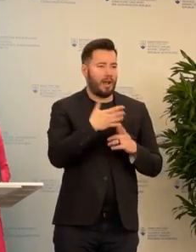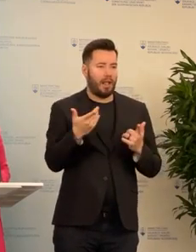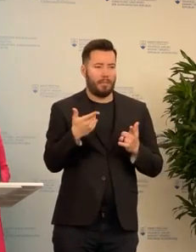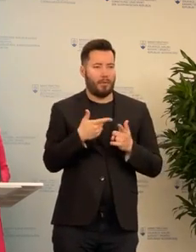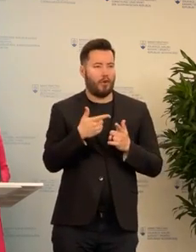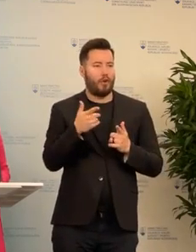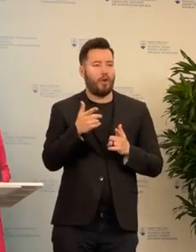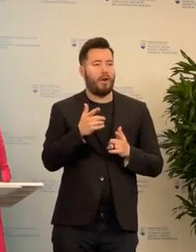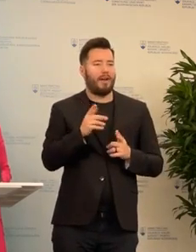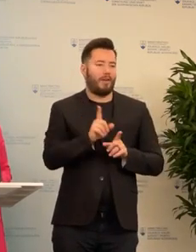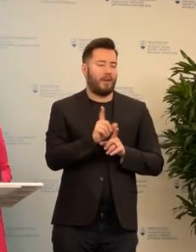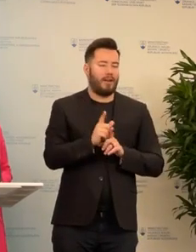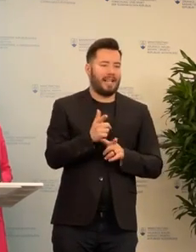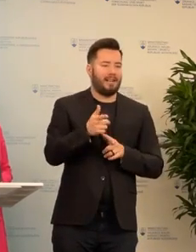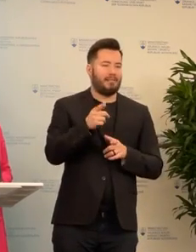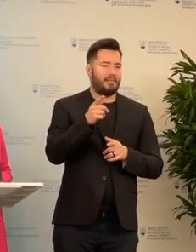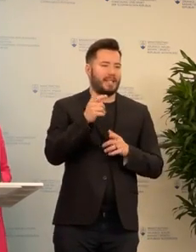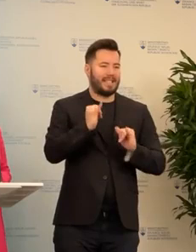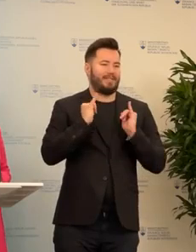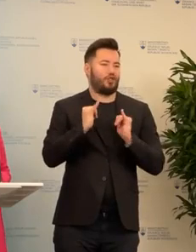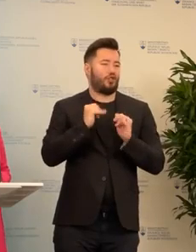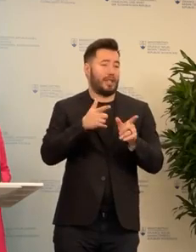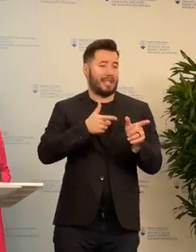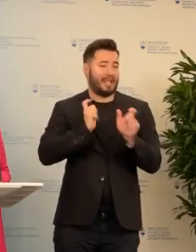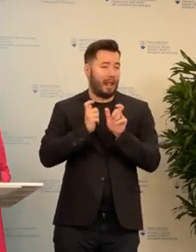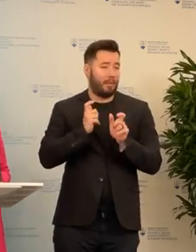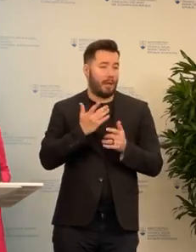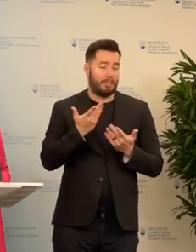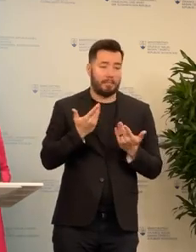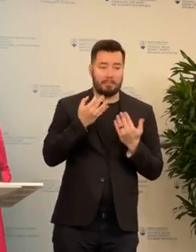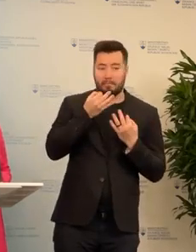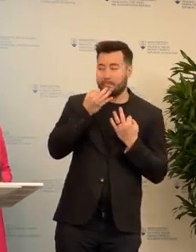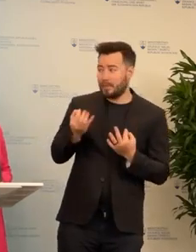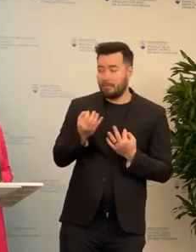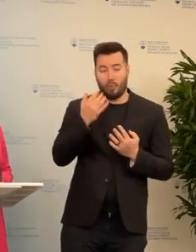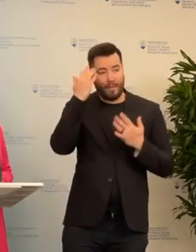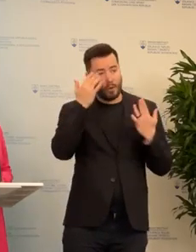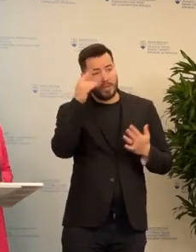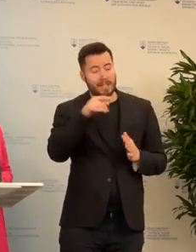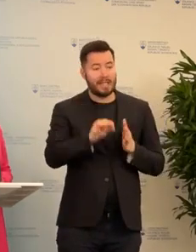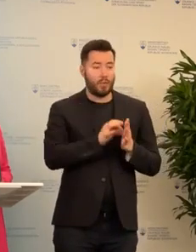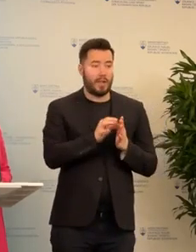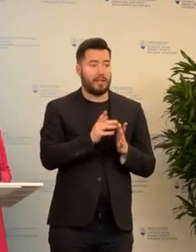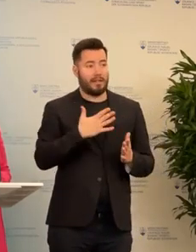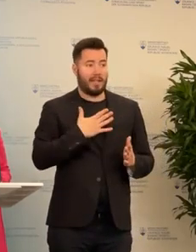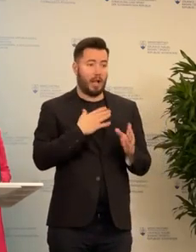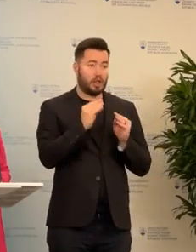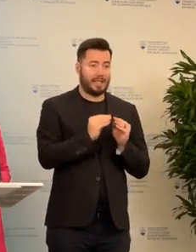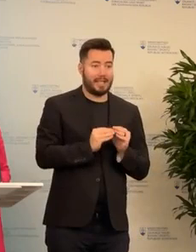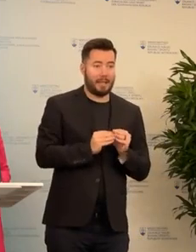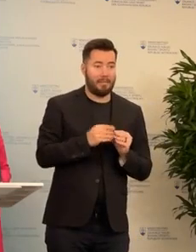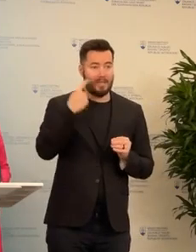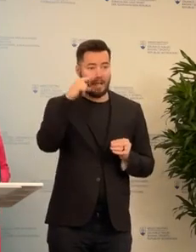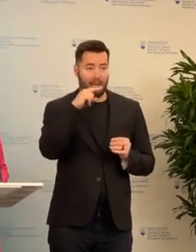Ja, ja. Či sa možno aj vzhľadom na situáciu bude uvažovať niečo aj v našom takom systéme